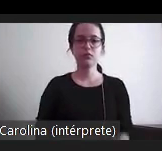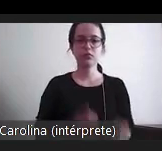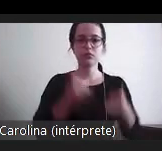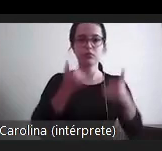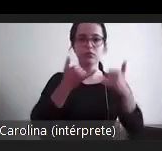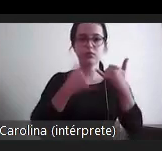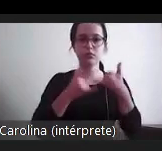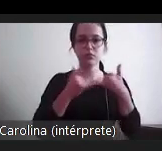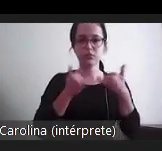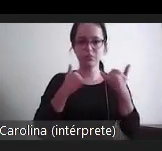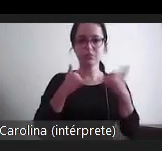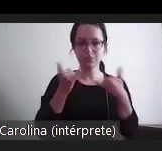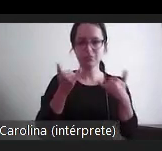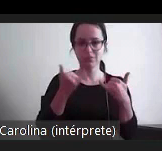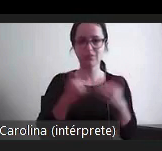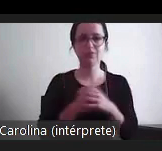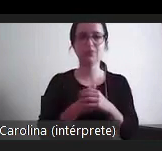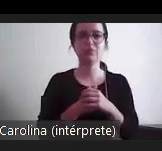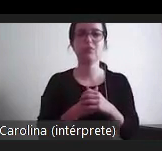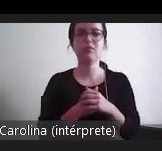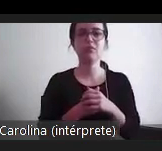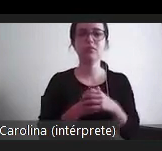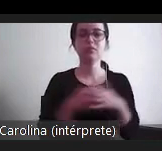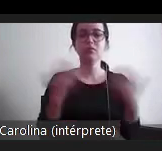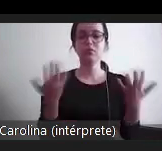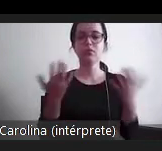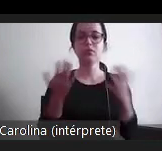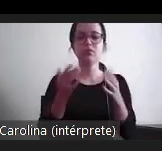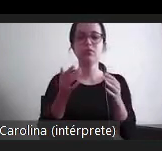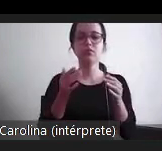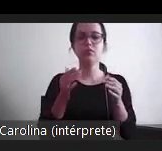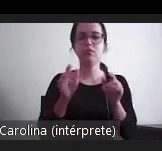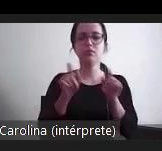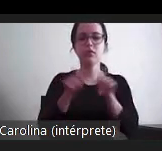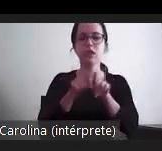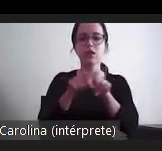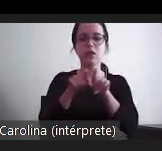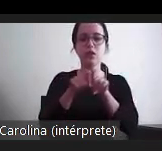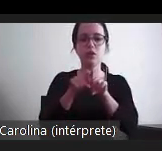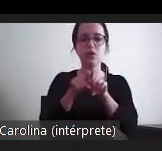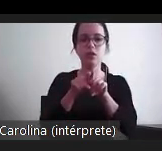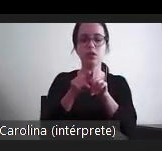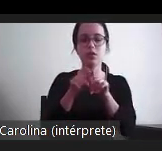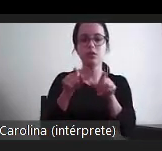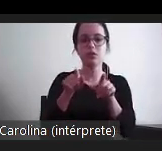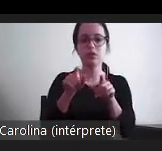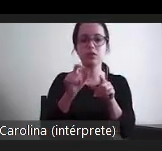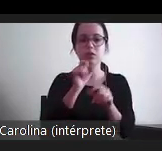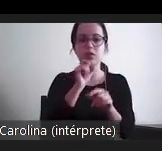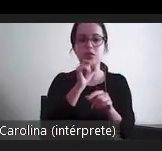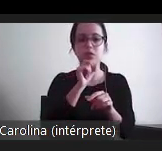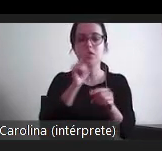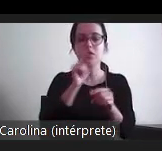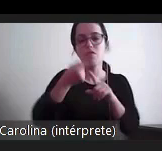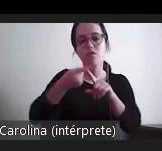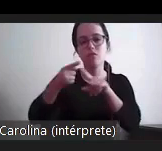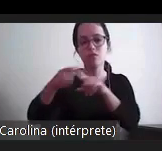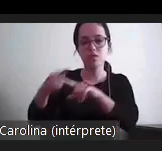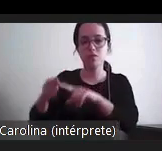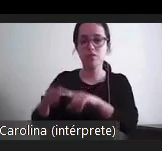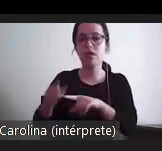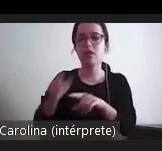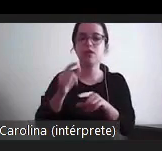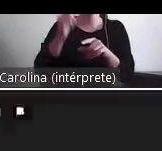E, portanto, criando assim um fórum, um fórum, se quiserem, entre as várias instituições